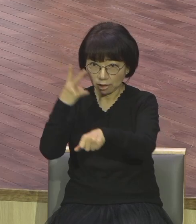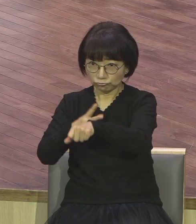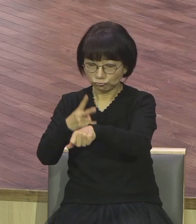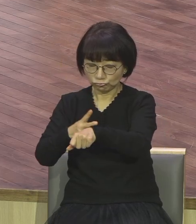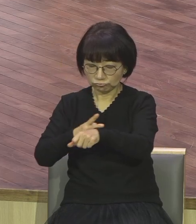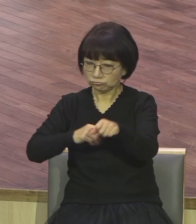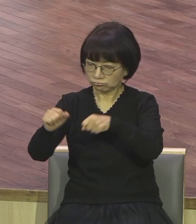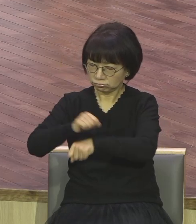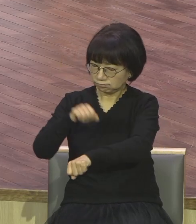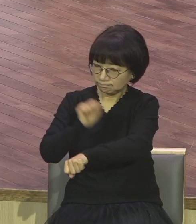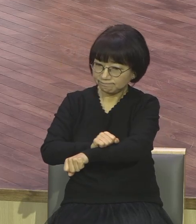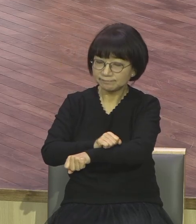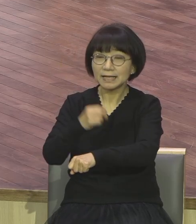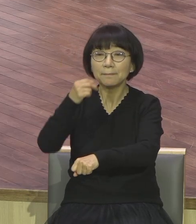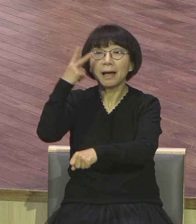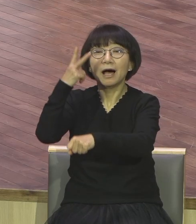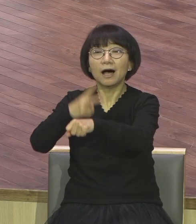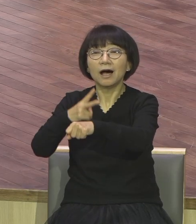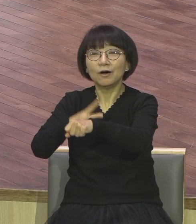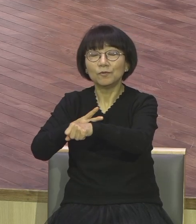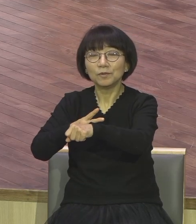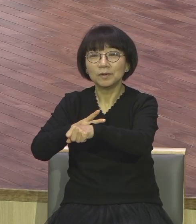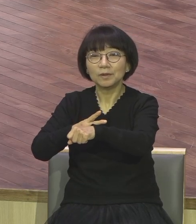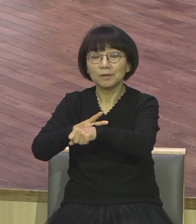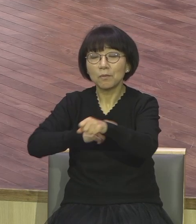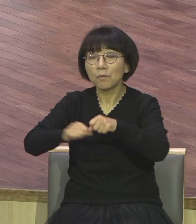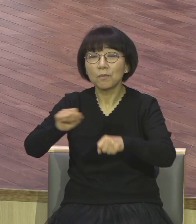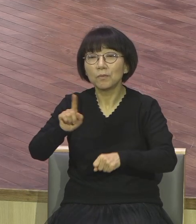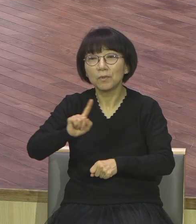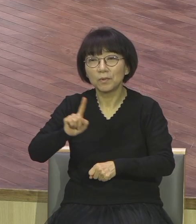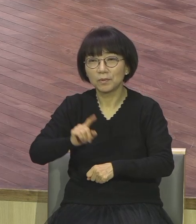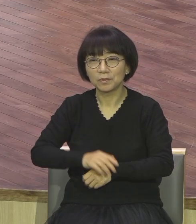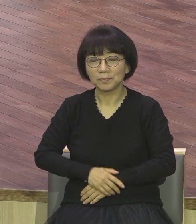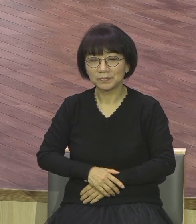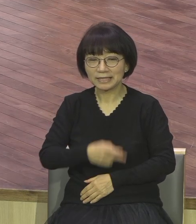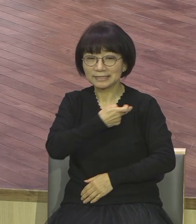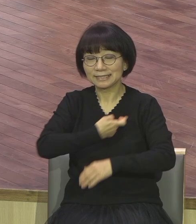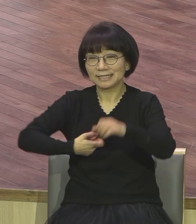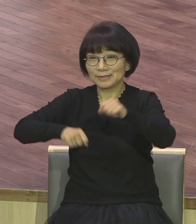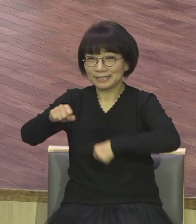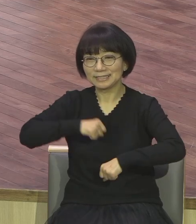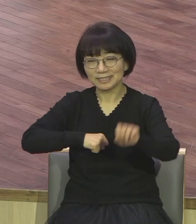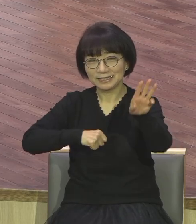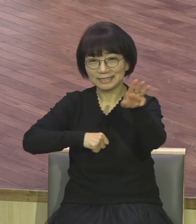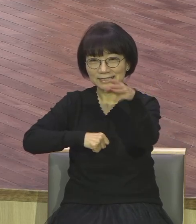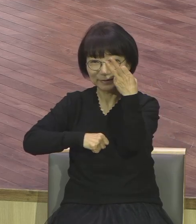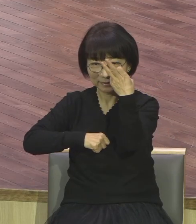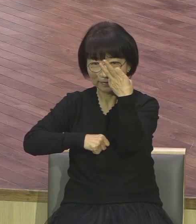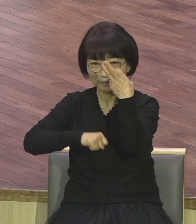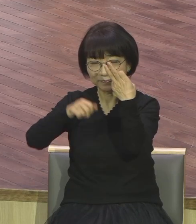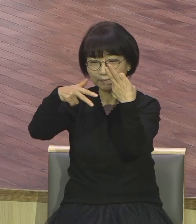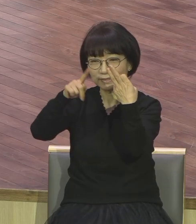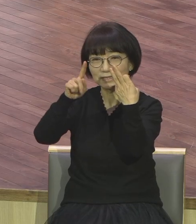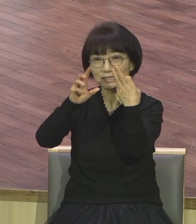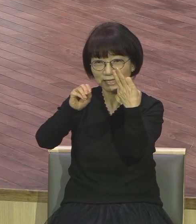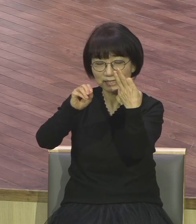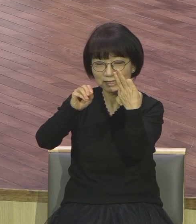뭐예요 바울이 사실 바울 바울하지만 실제로 바울이 사정기 13장이에요 파송 받다가